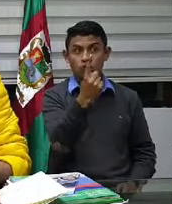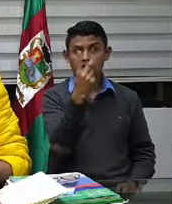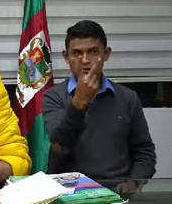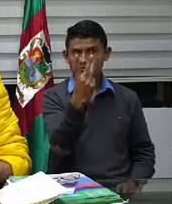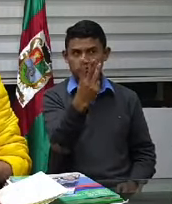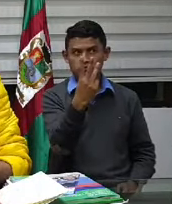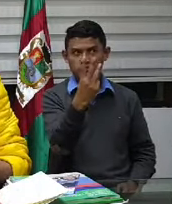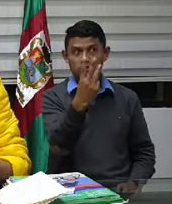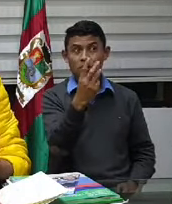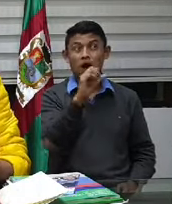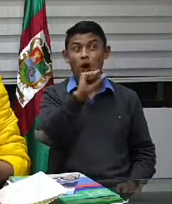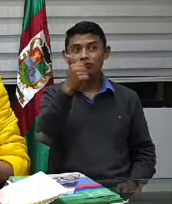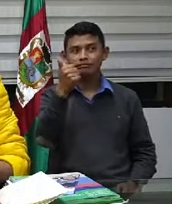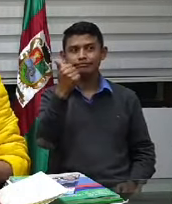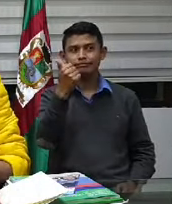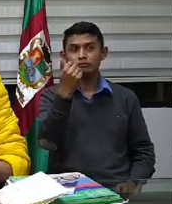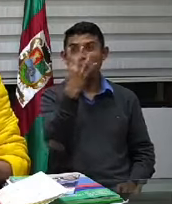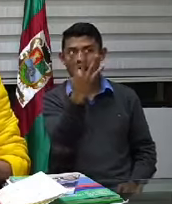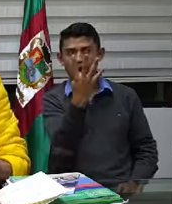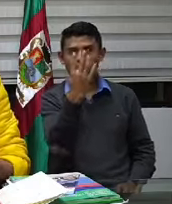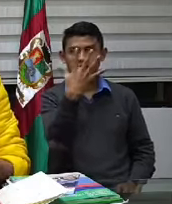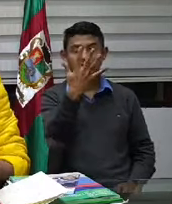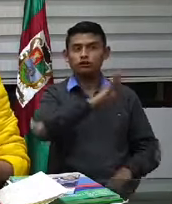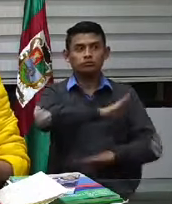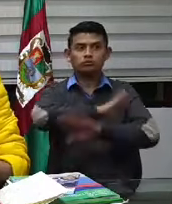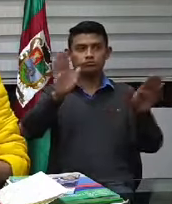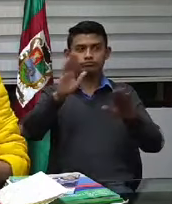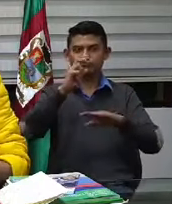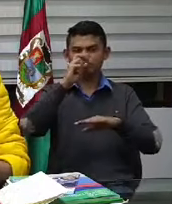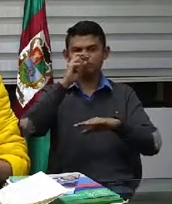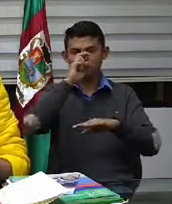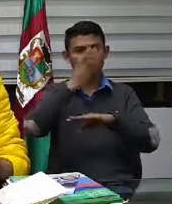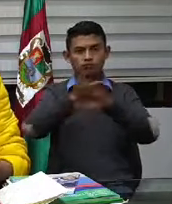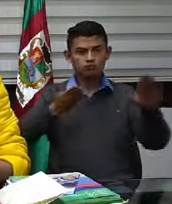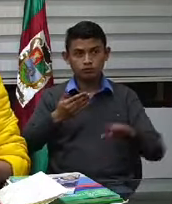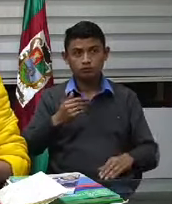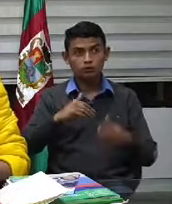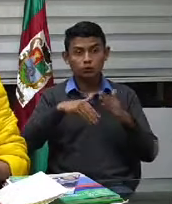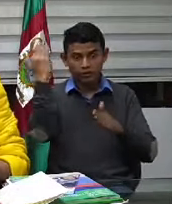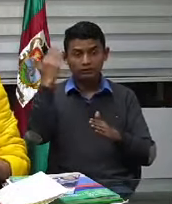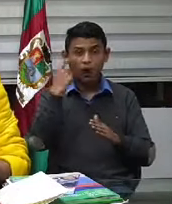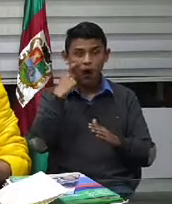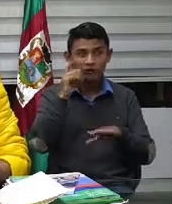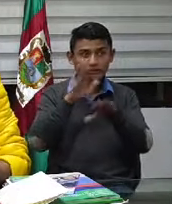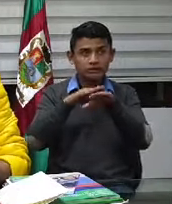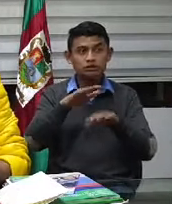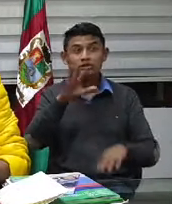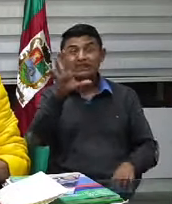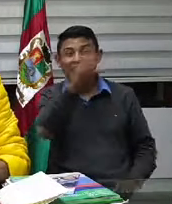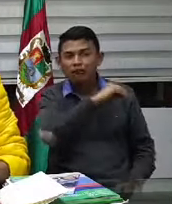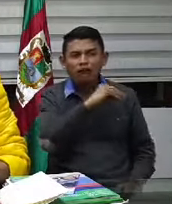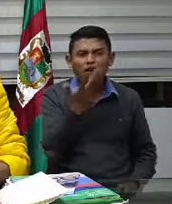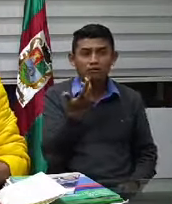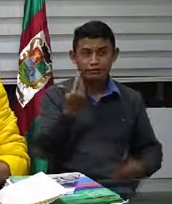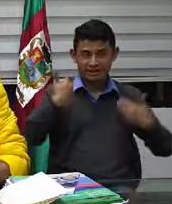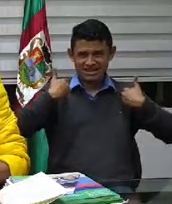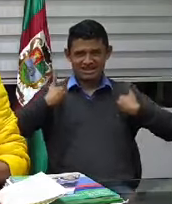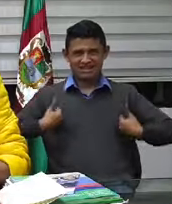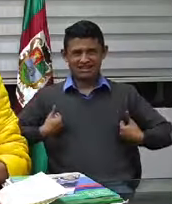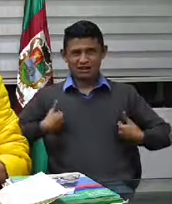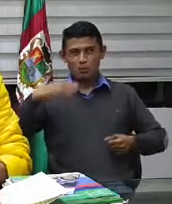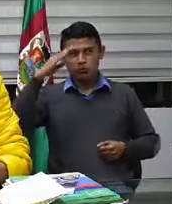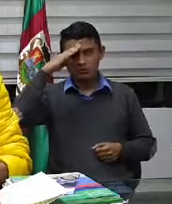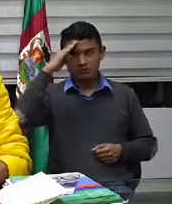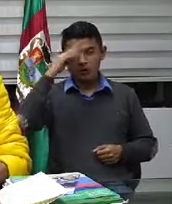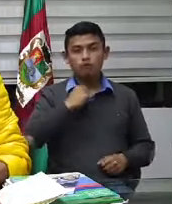a todos los subalternos a los patrulleros a los auxiliares a todos los que están en la calle que se lean el decreto